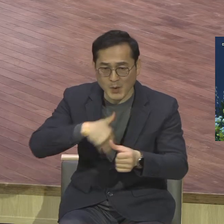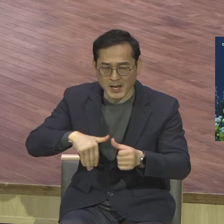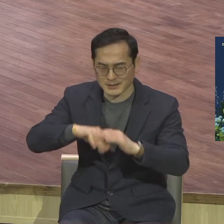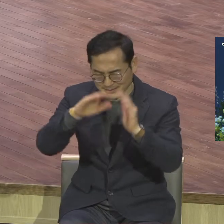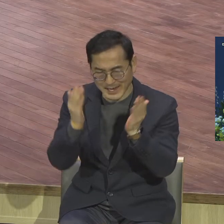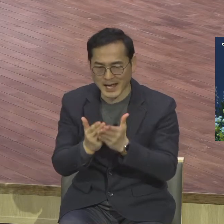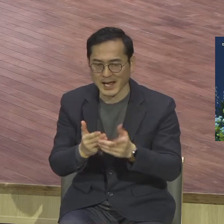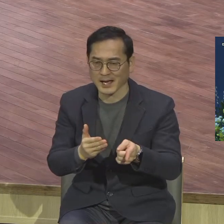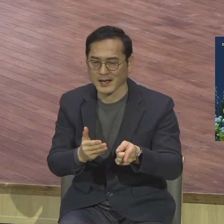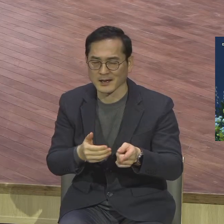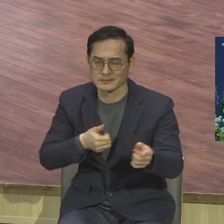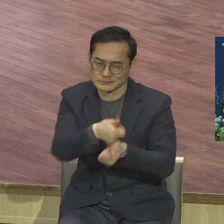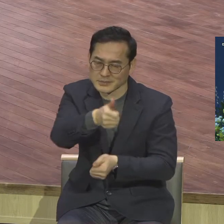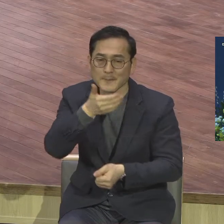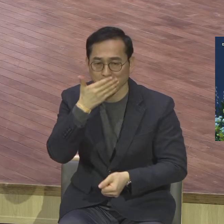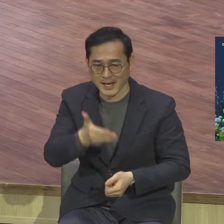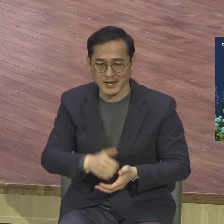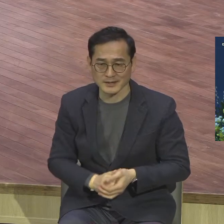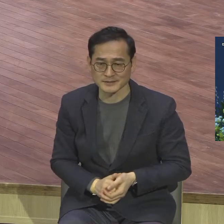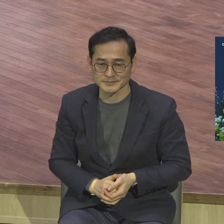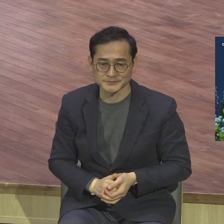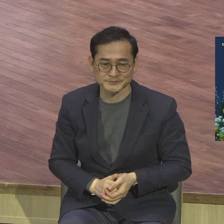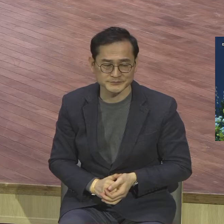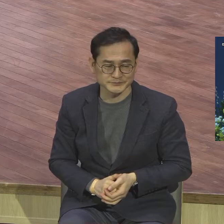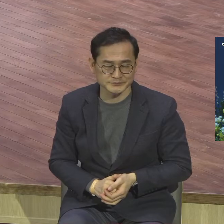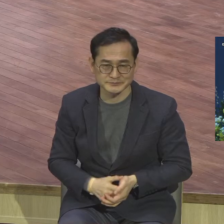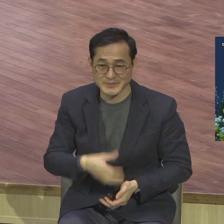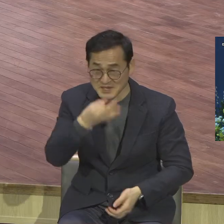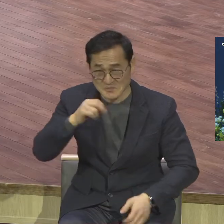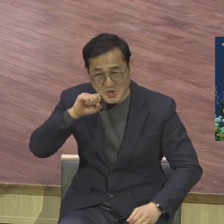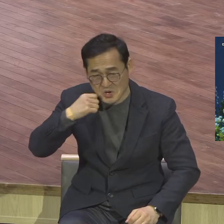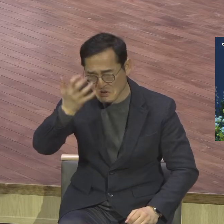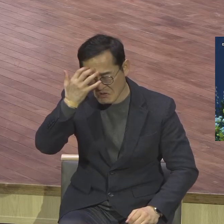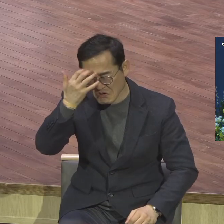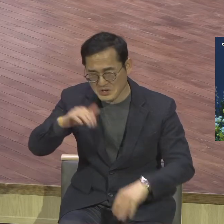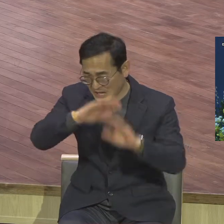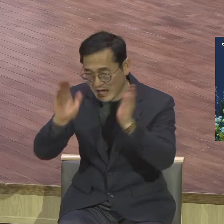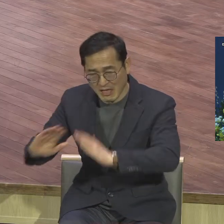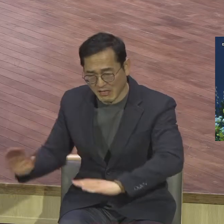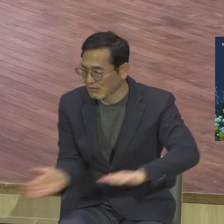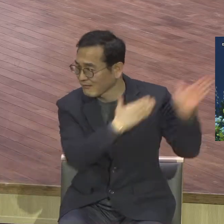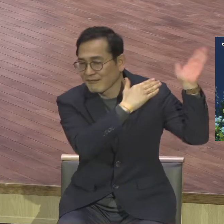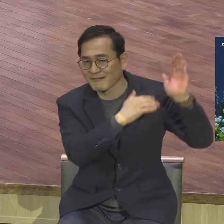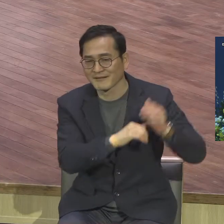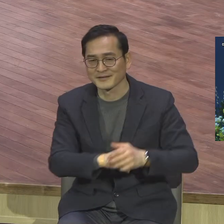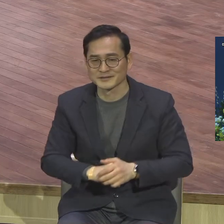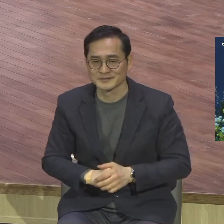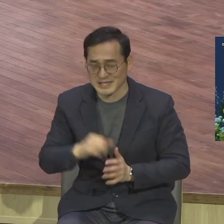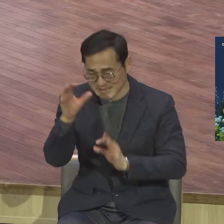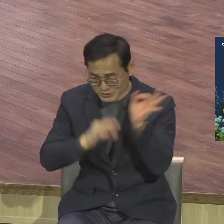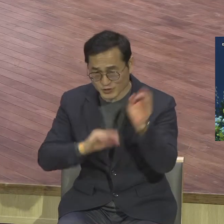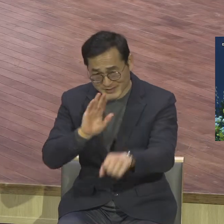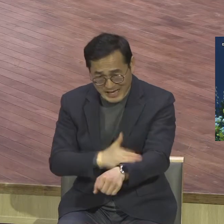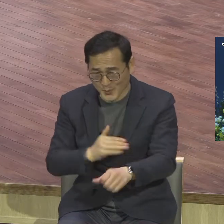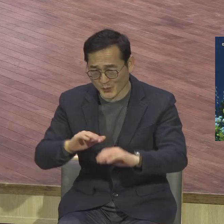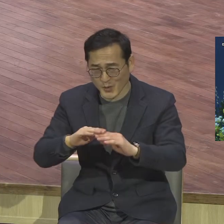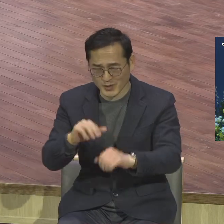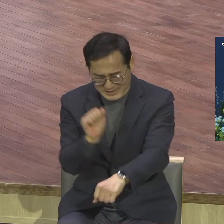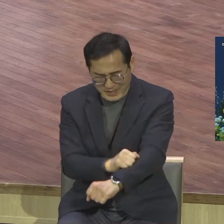다 뛰어넘으세요 지금 올해 지나갑니다 올해 있었던 모든 상처, 아픔 모든 실수, 모든 잘했던 것 상관없이